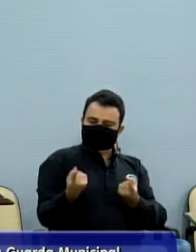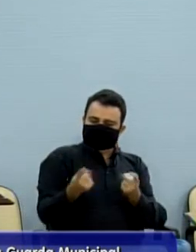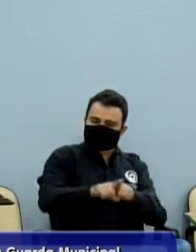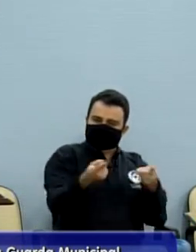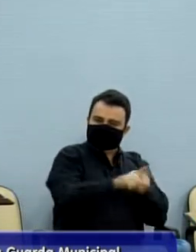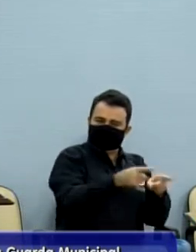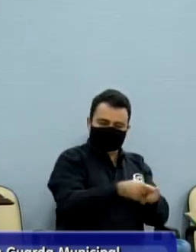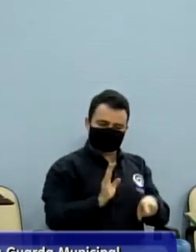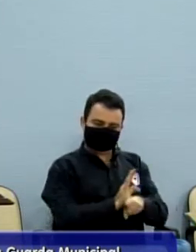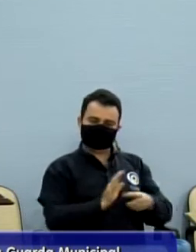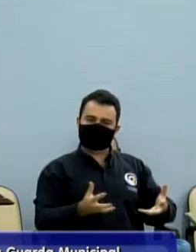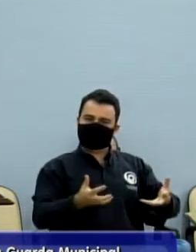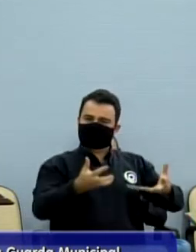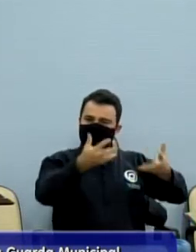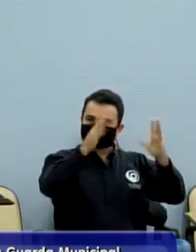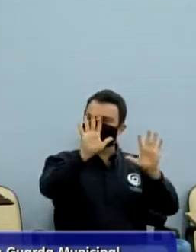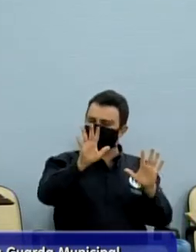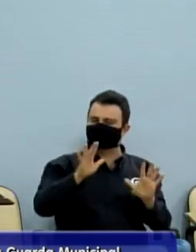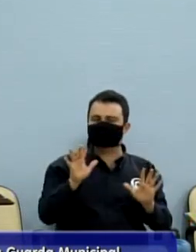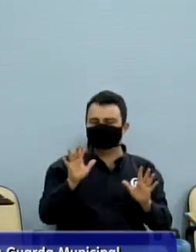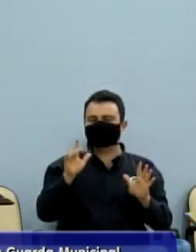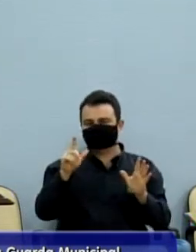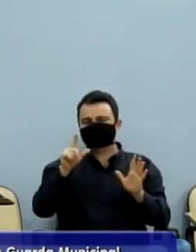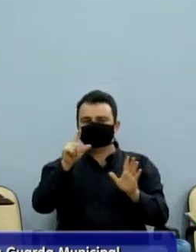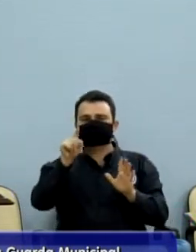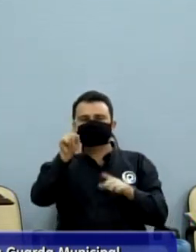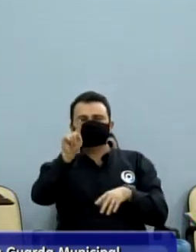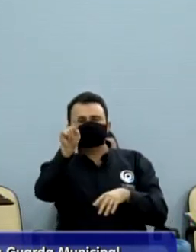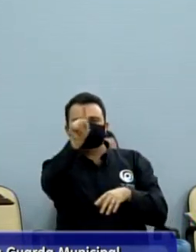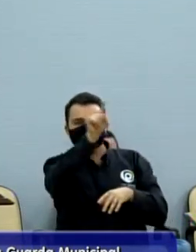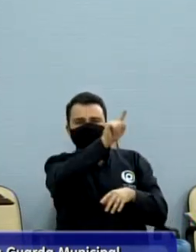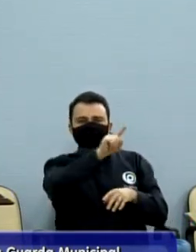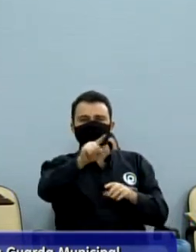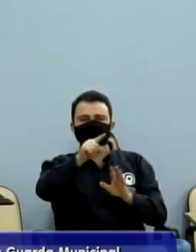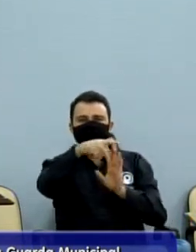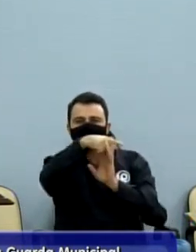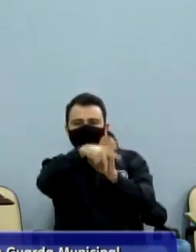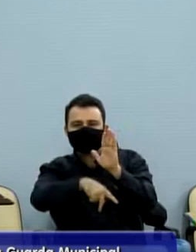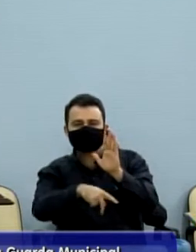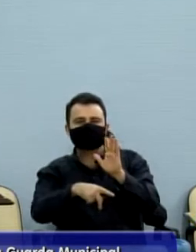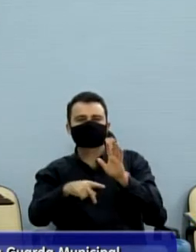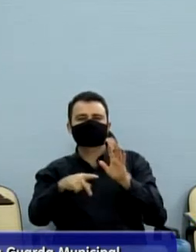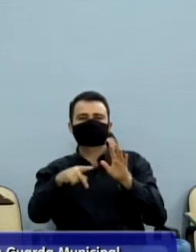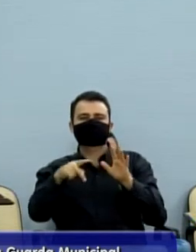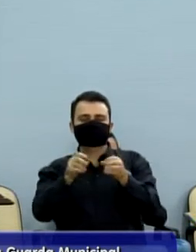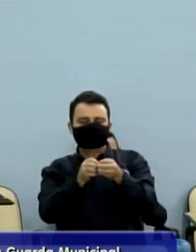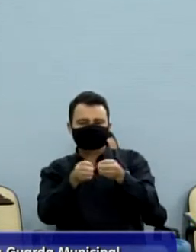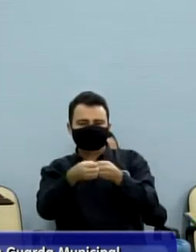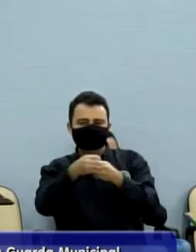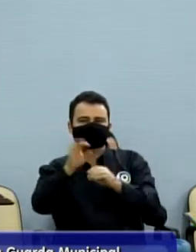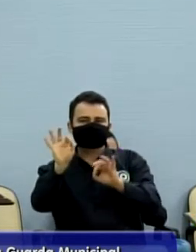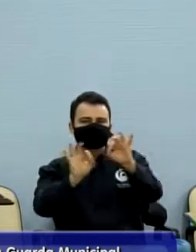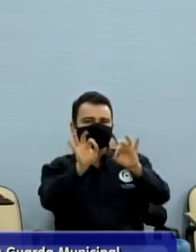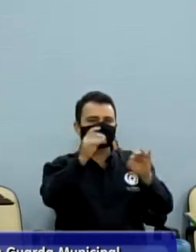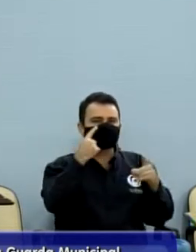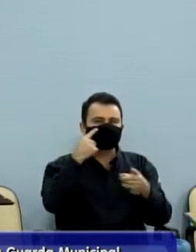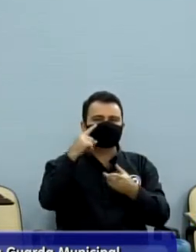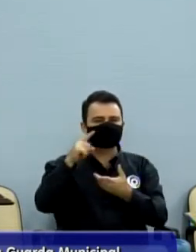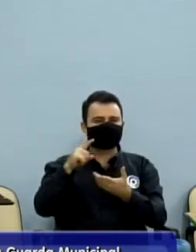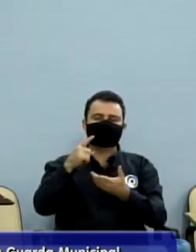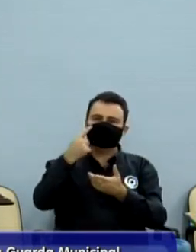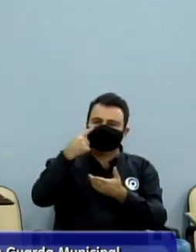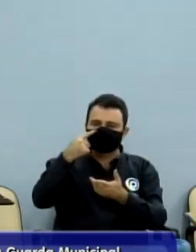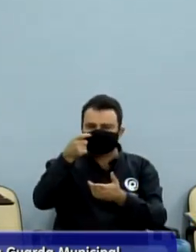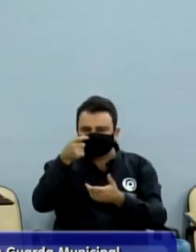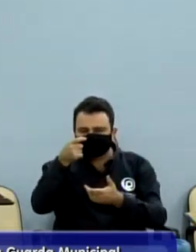logicamente procurando em outras regiões, onde já existe projeto nessa mesma linha, que a gente possa apresentar um projeto totalmente legal,